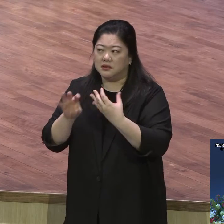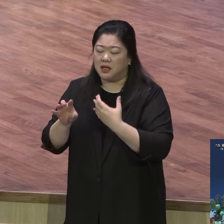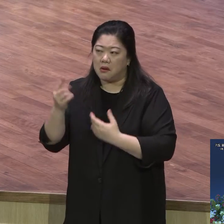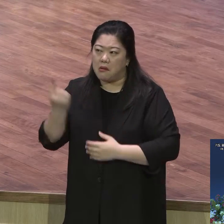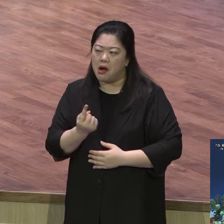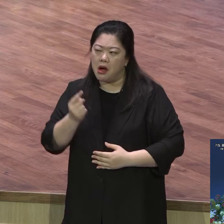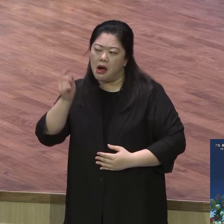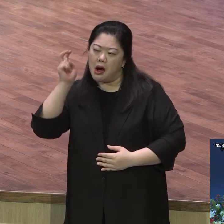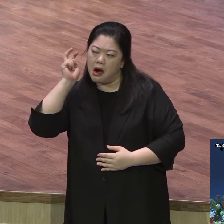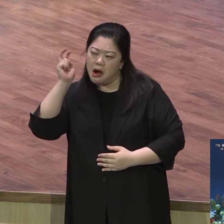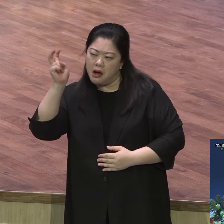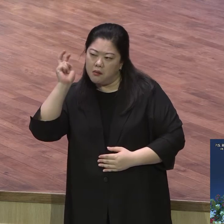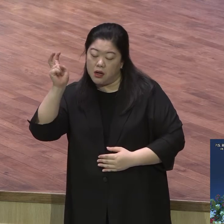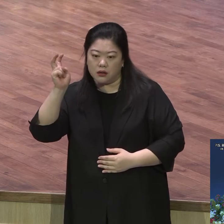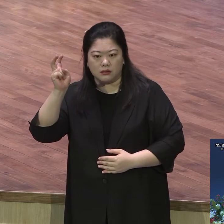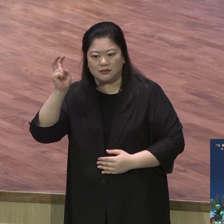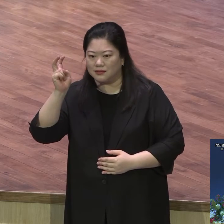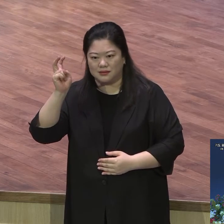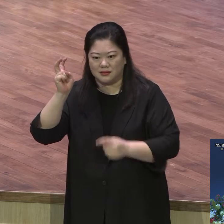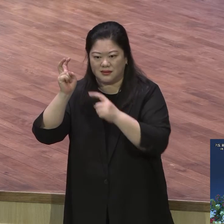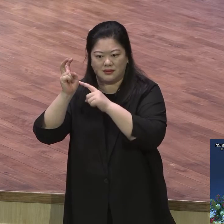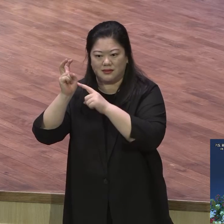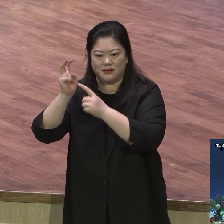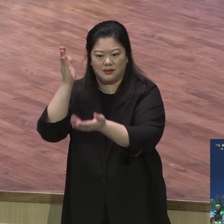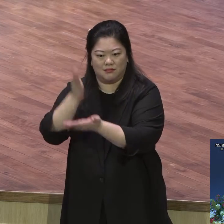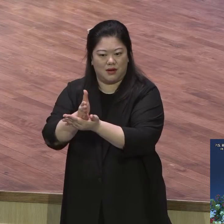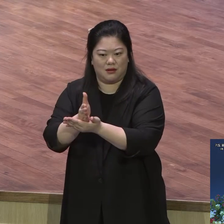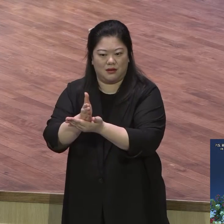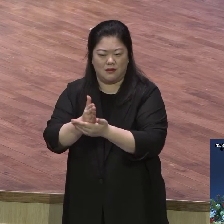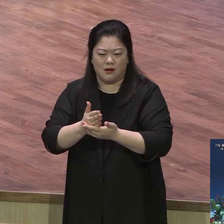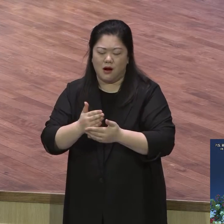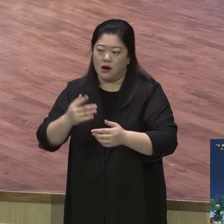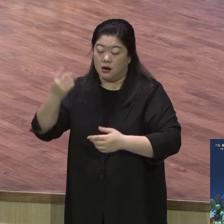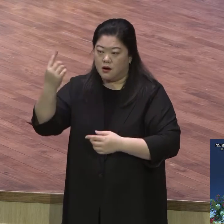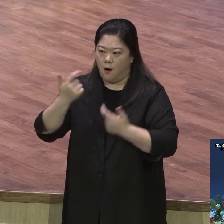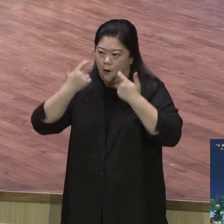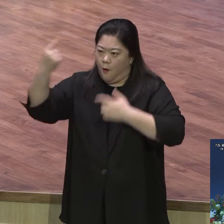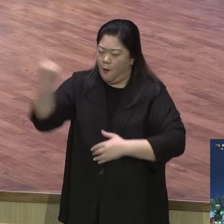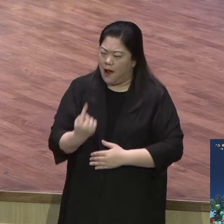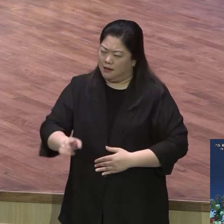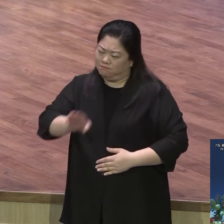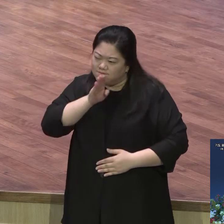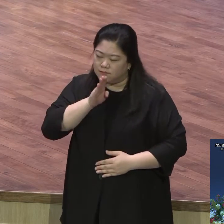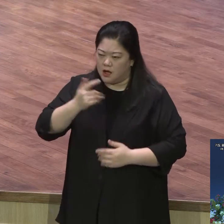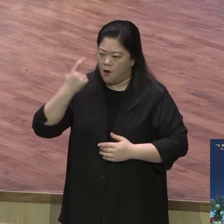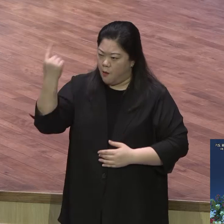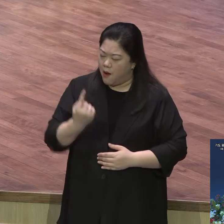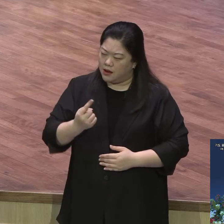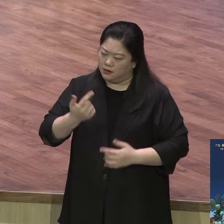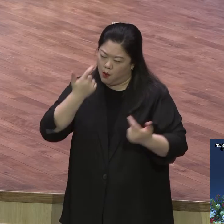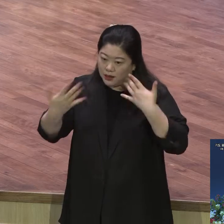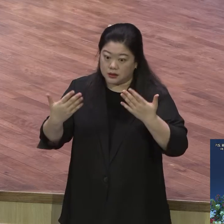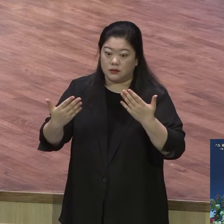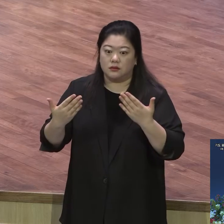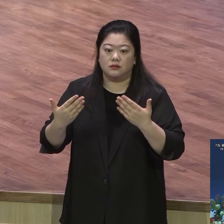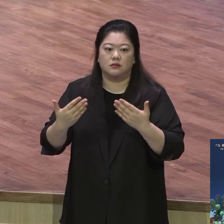확신이 뭐예요? 믿음이에요. 믿음. 믿어야 된다면 확신에 그해라. 믿음이 없어. 확신이 없어.